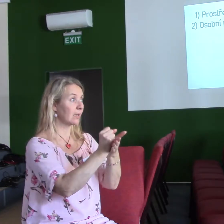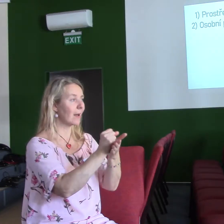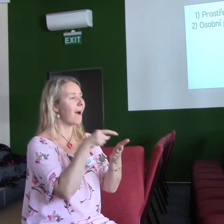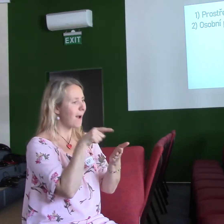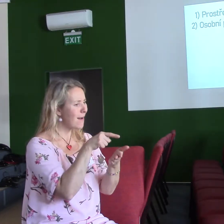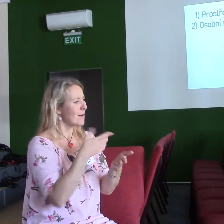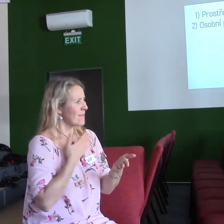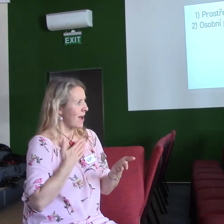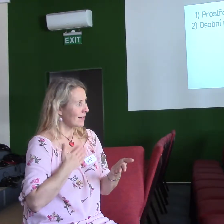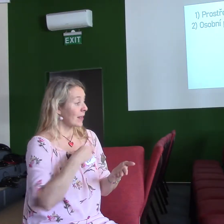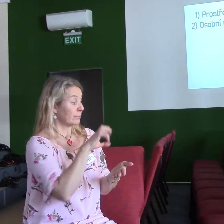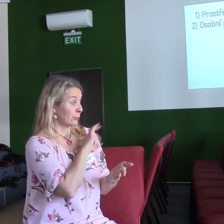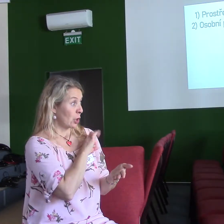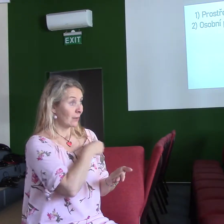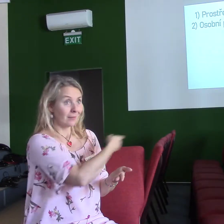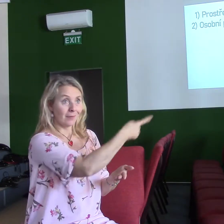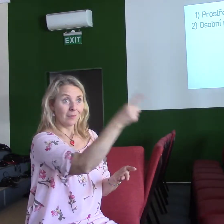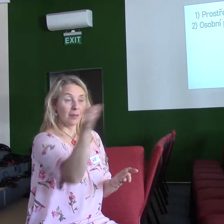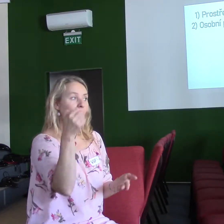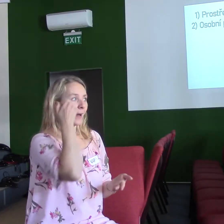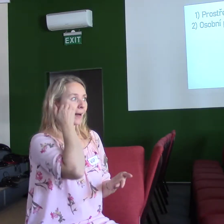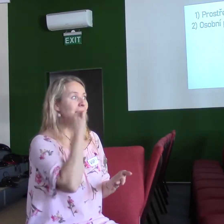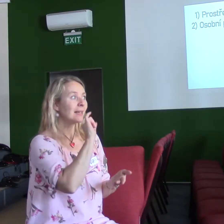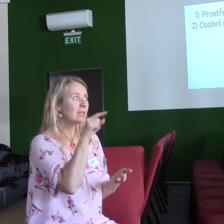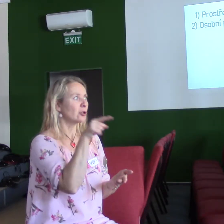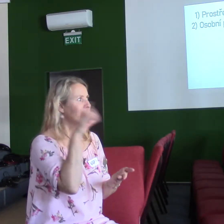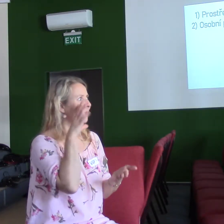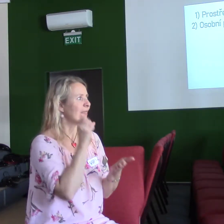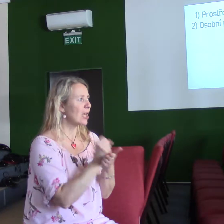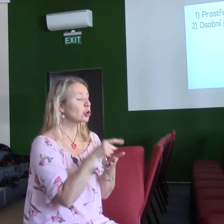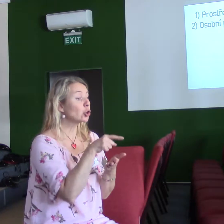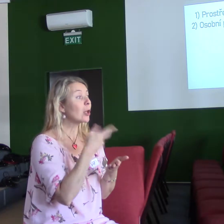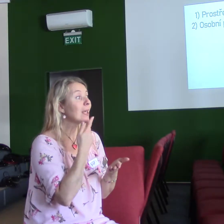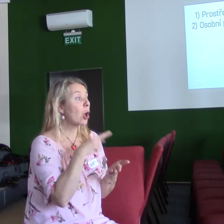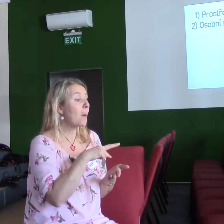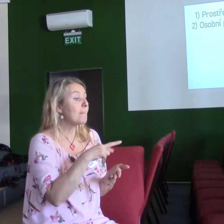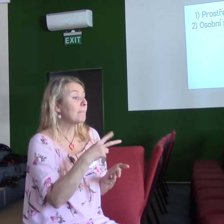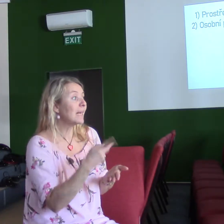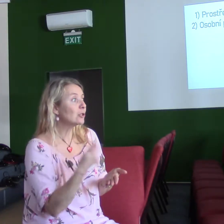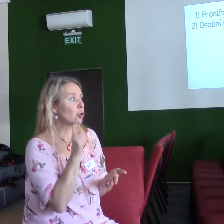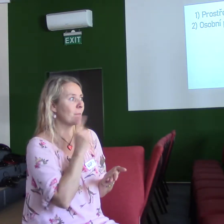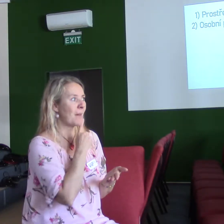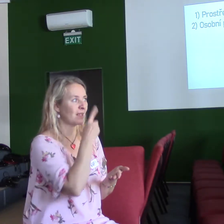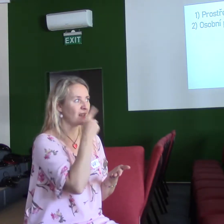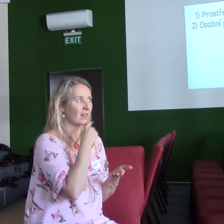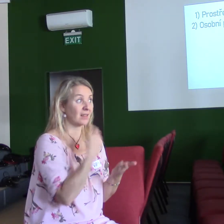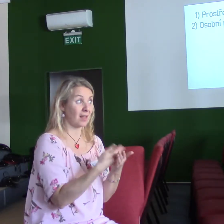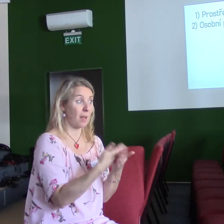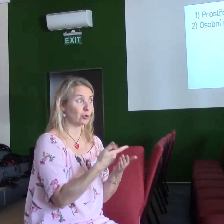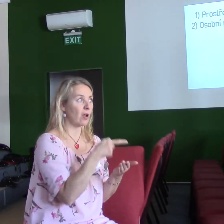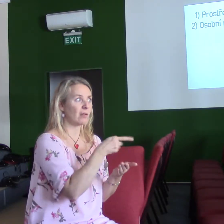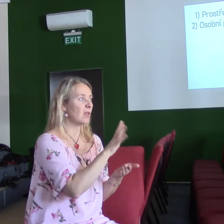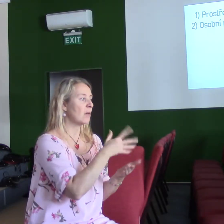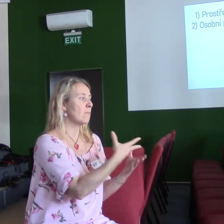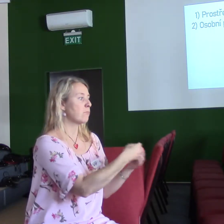lidé, kteří jsou starší, kteří někdy pro ně můžou být trošičku takovou náhražkou jich vlastních rodin. Protože oni sami třeba nemají úplné rodiny.